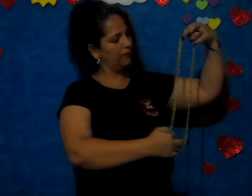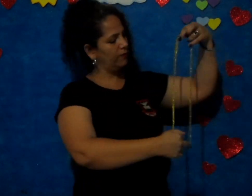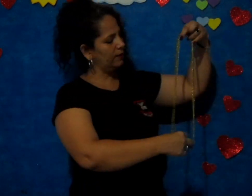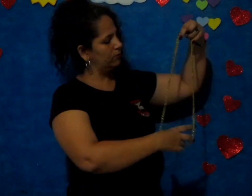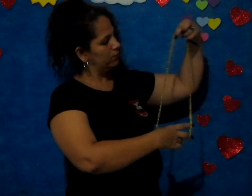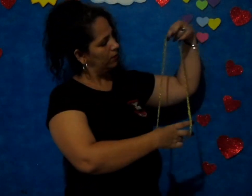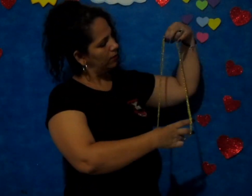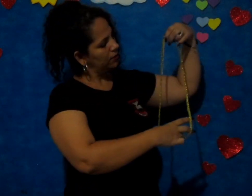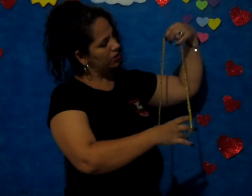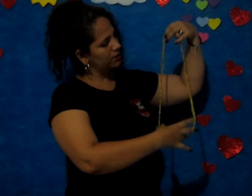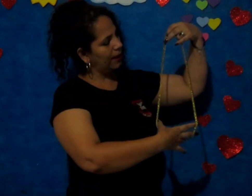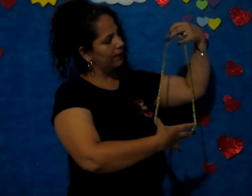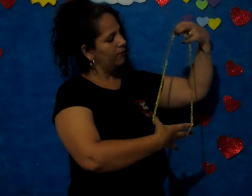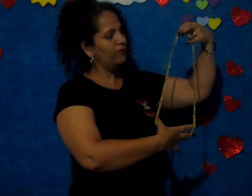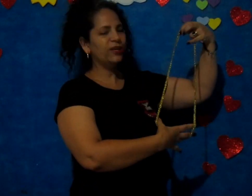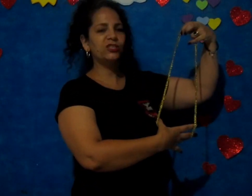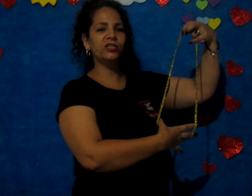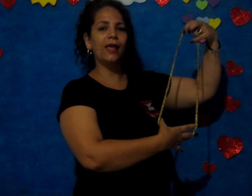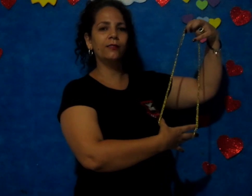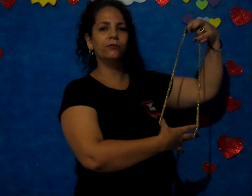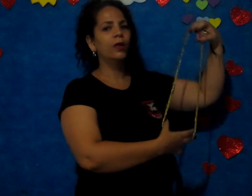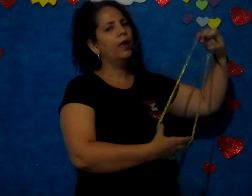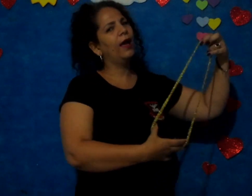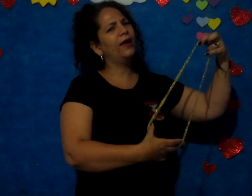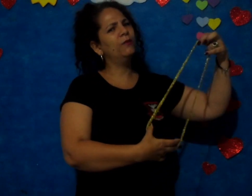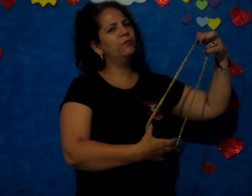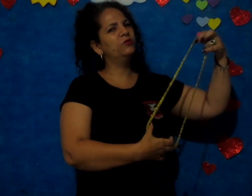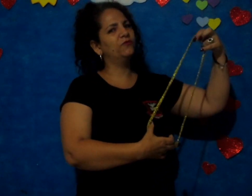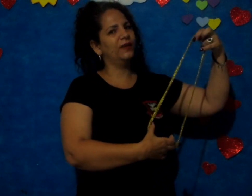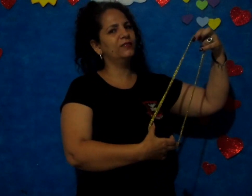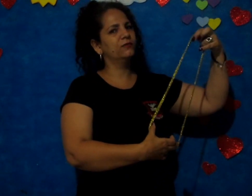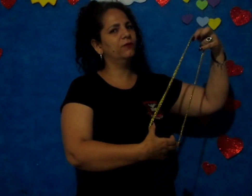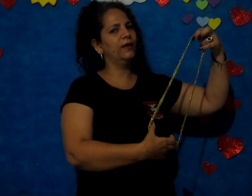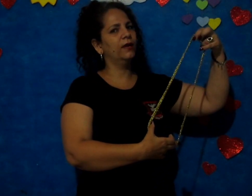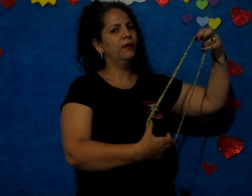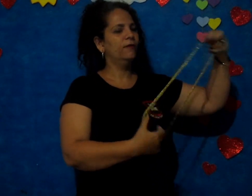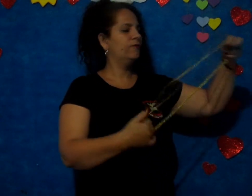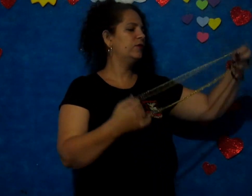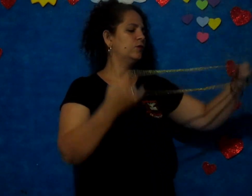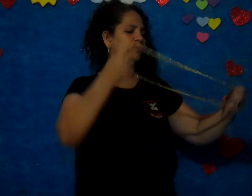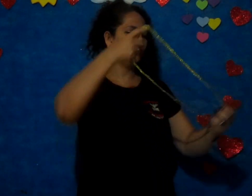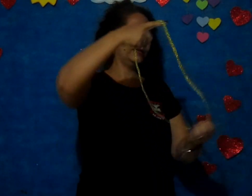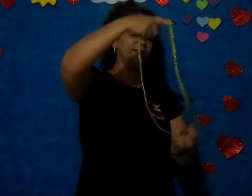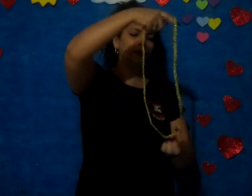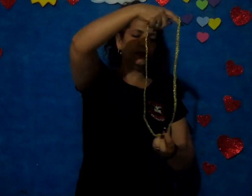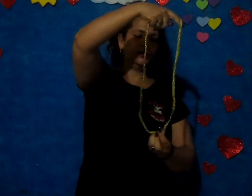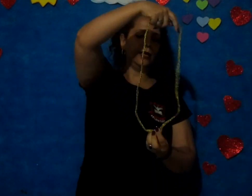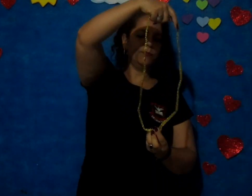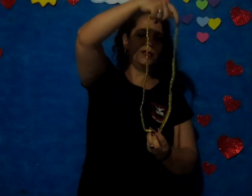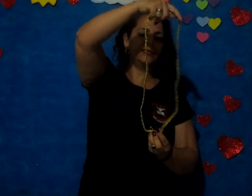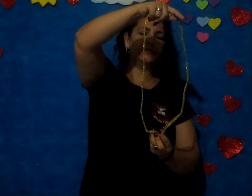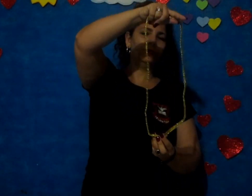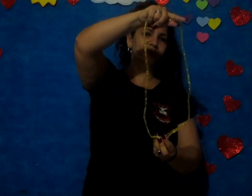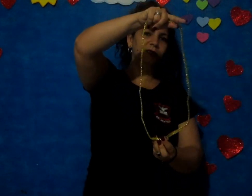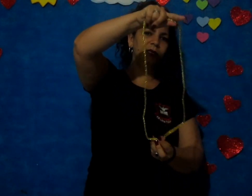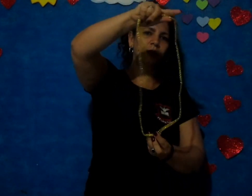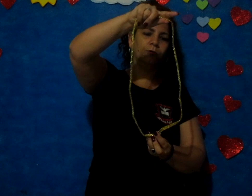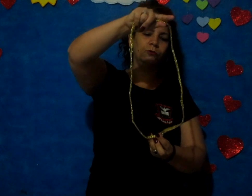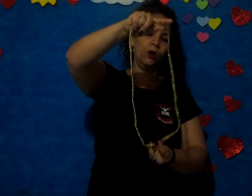vendo? Está fechado! Ah, é muito fácil, não é? Virou parecendo um círculo, ó!